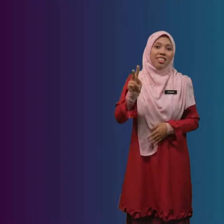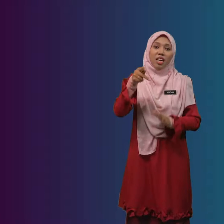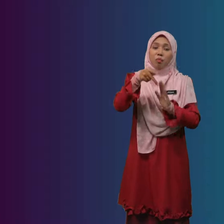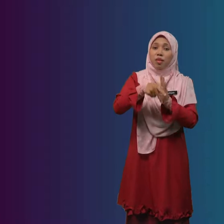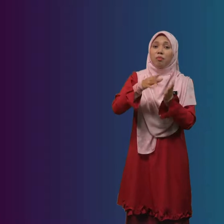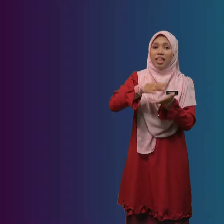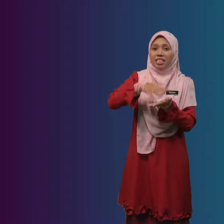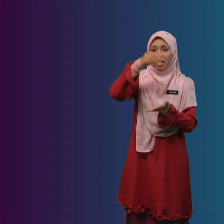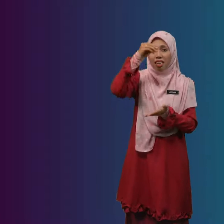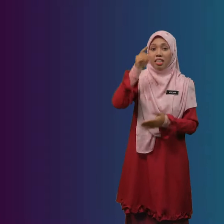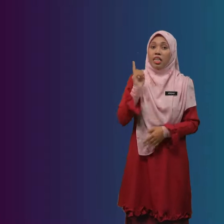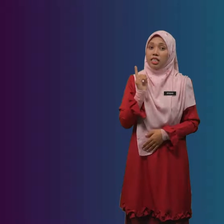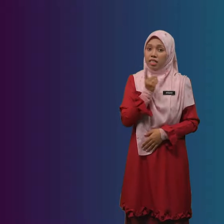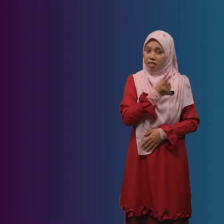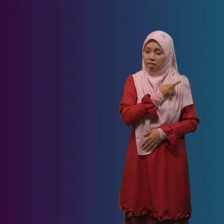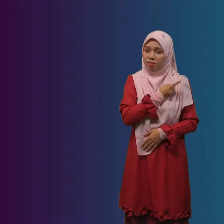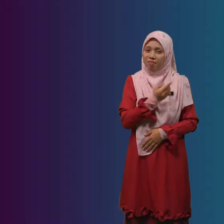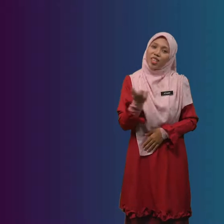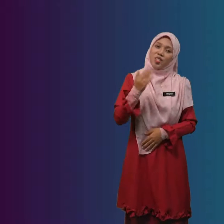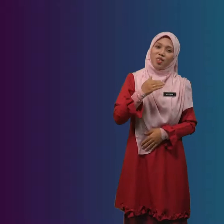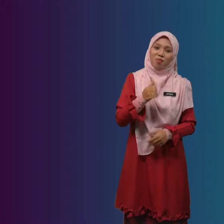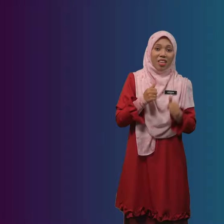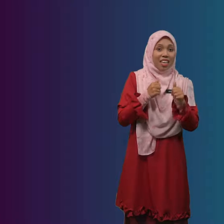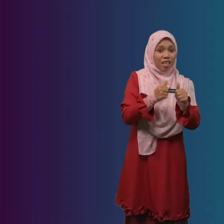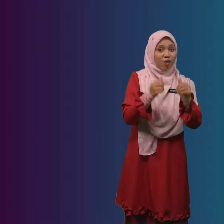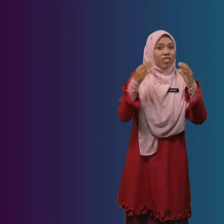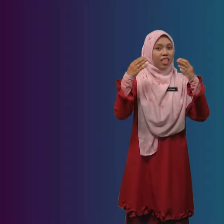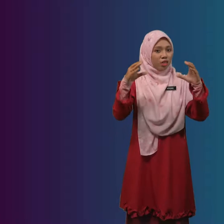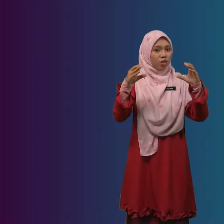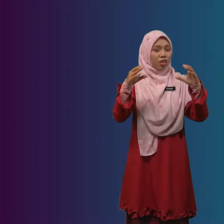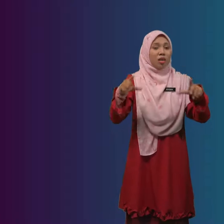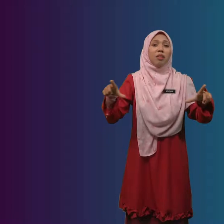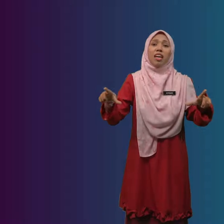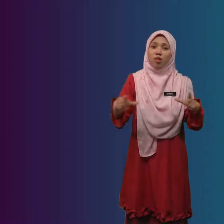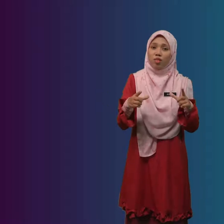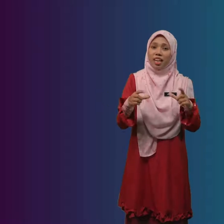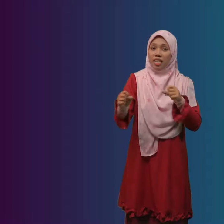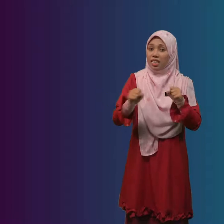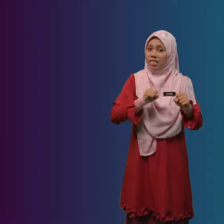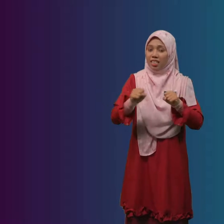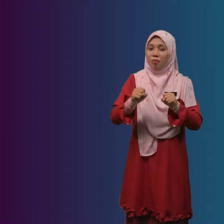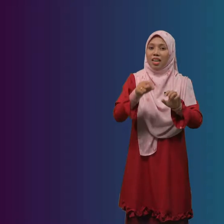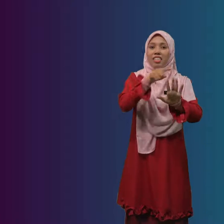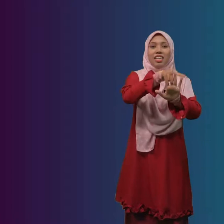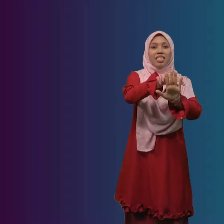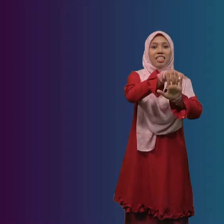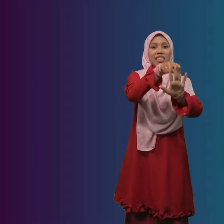pembelajaran kita, jom ikut cikgu melakukan senaman jari.